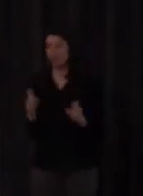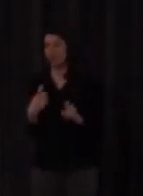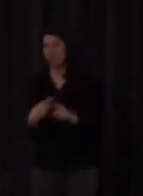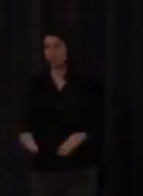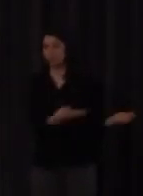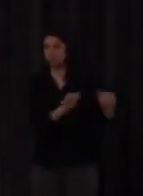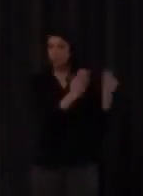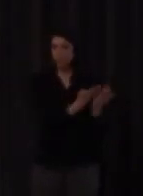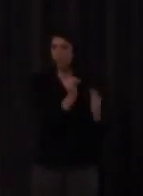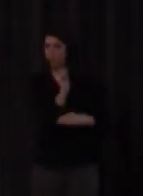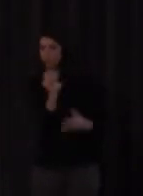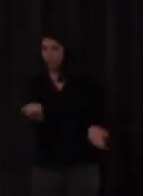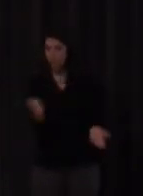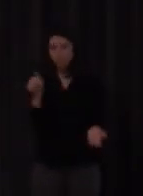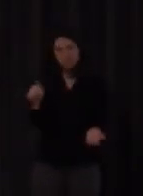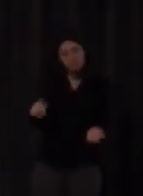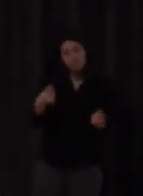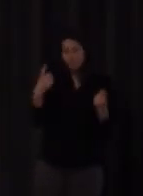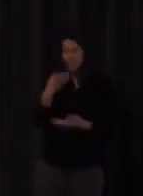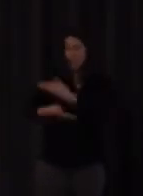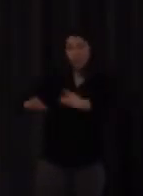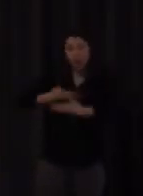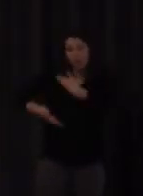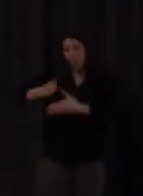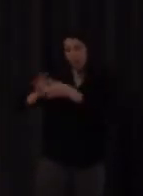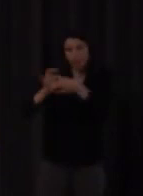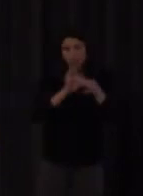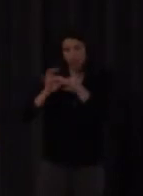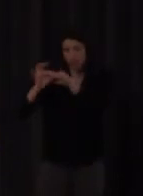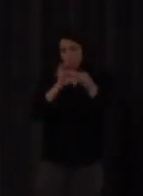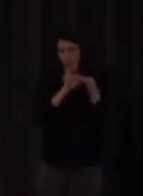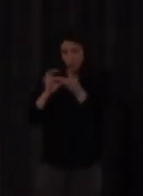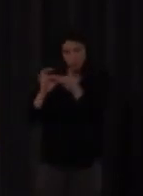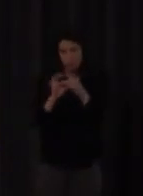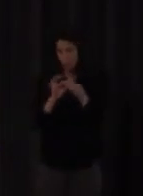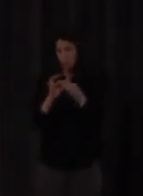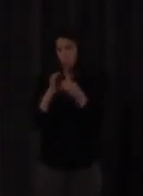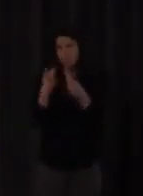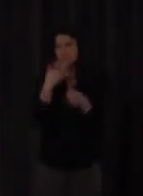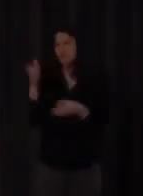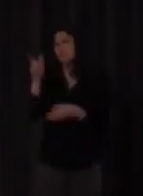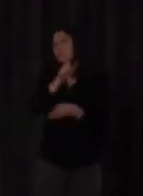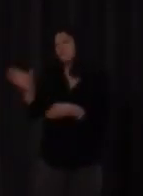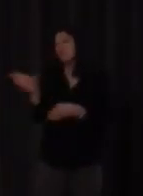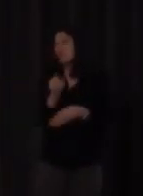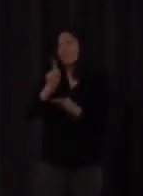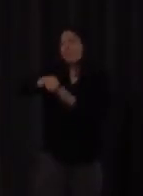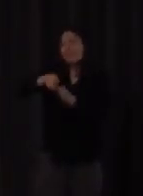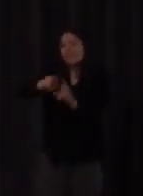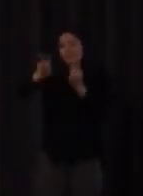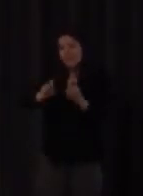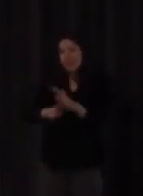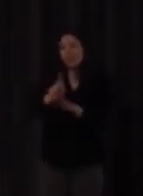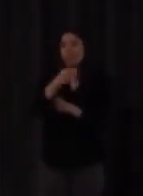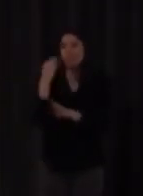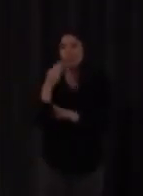hasta que no se logre una estrecha colaboración entre todos los agentes implicados en la educación del alumnado con sordera yo